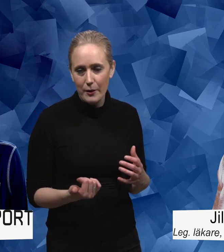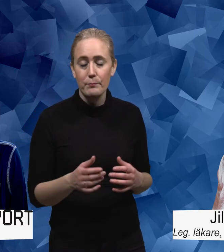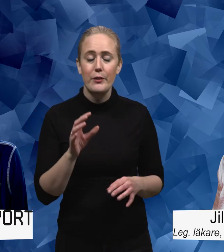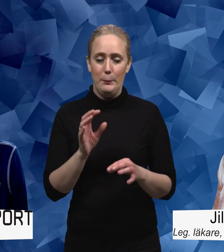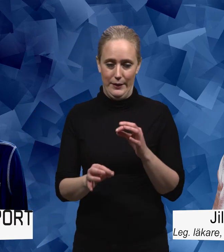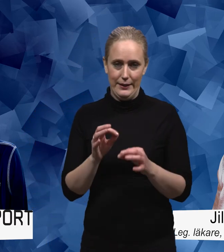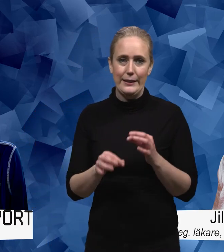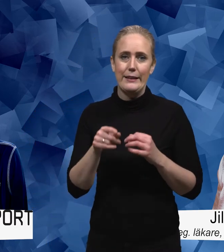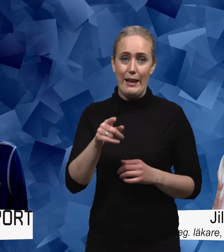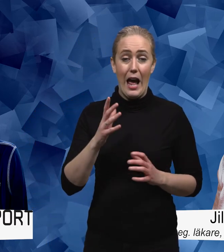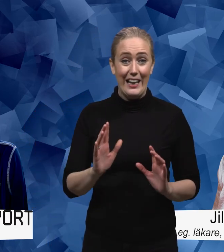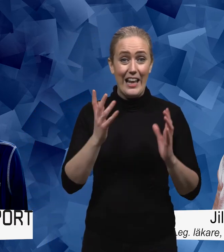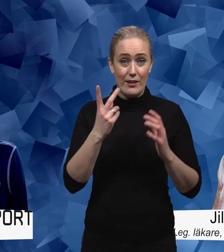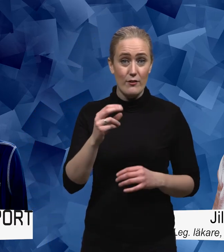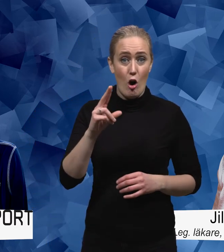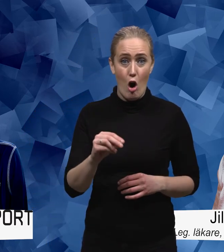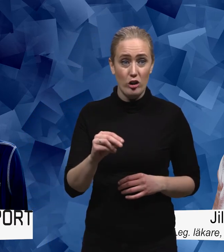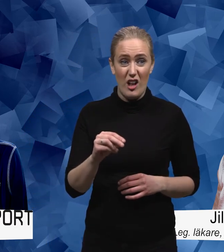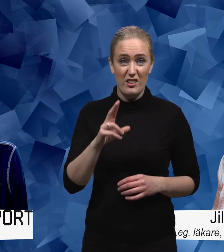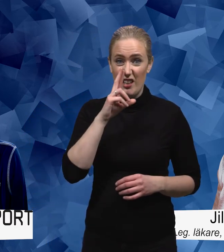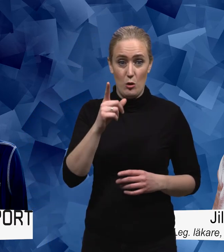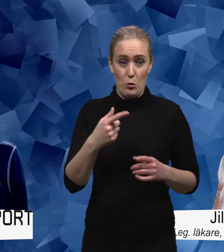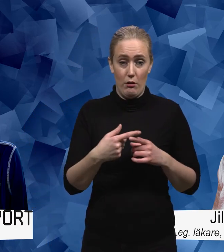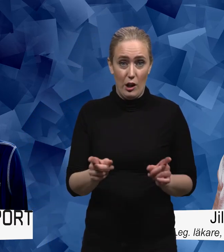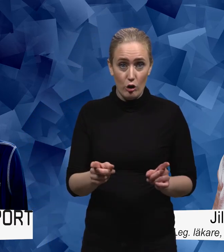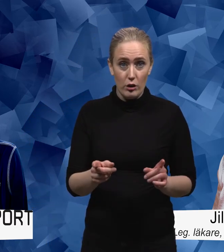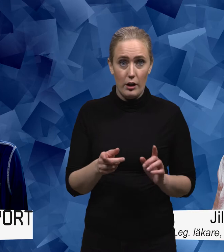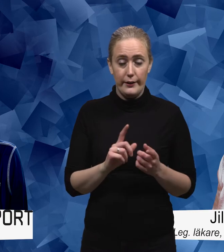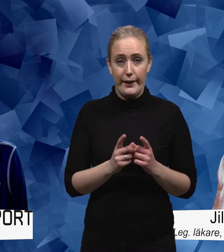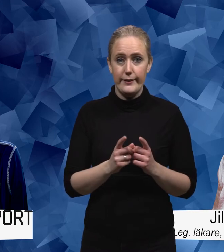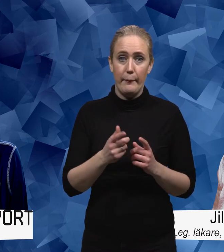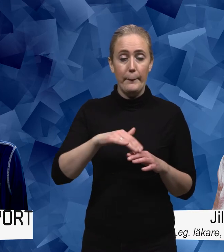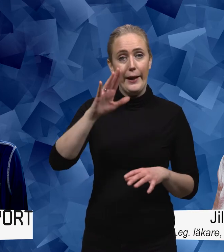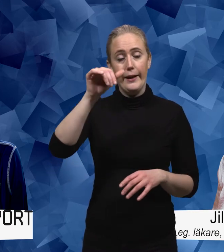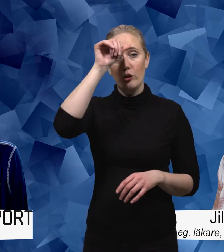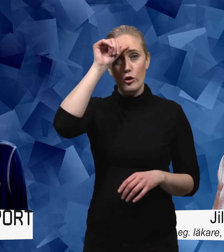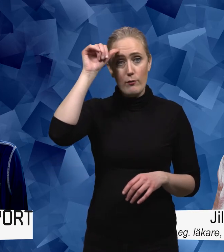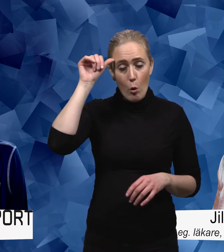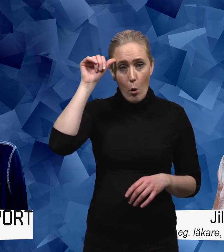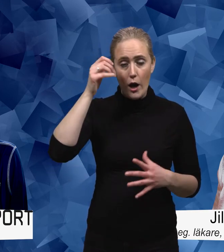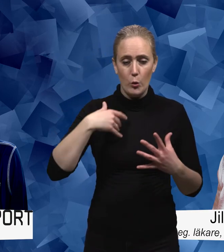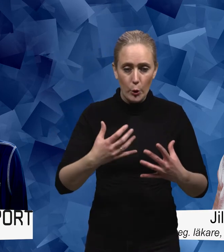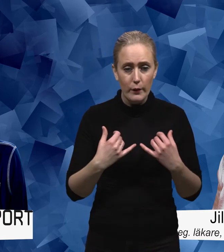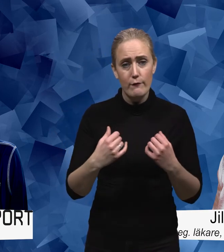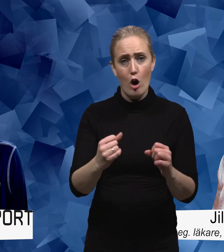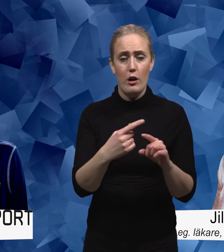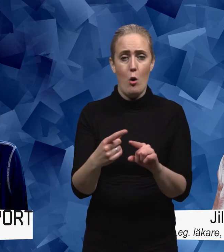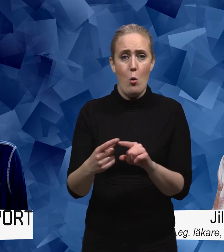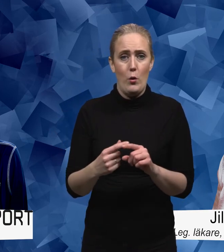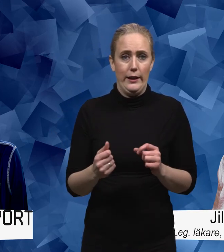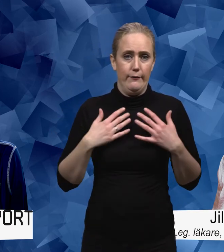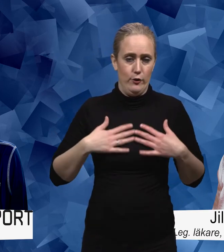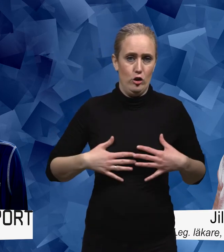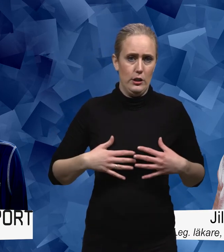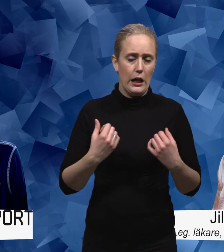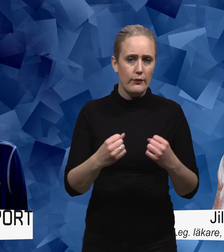levnadsvanorna ser ju inte annorlunda ut även om man kanske har knörligare och svårare att utföra exempelvis